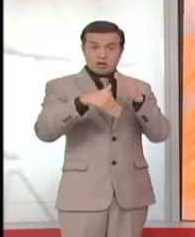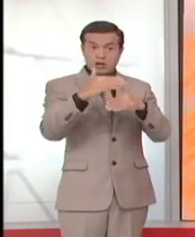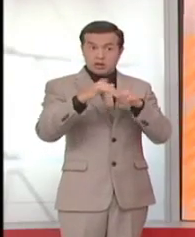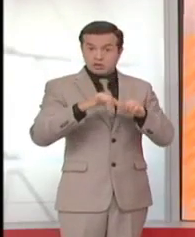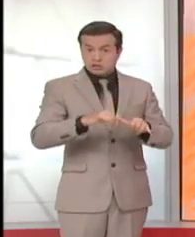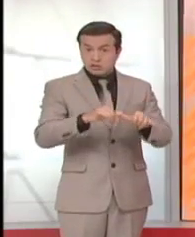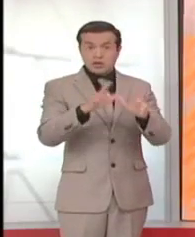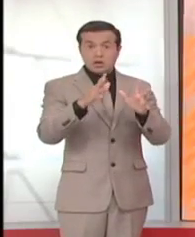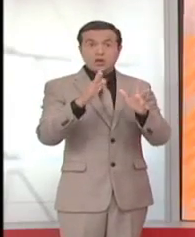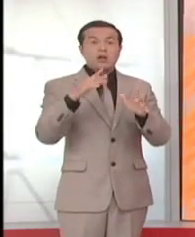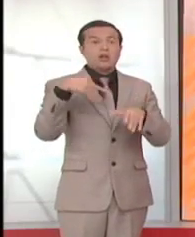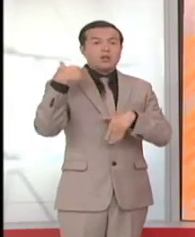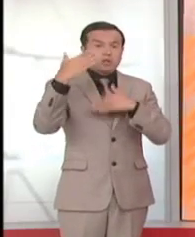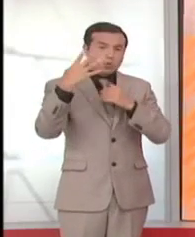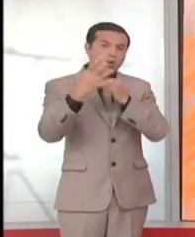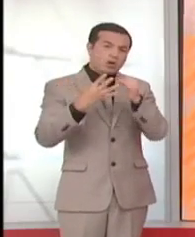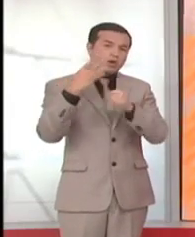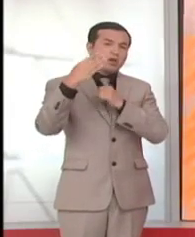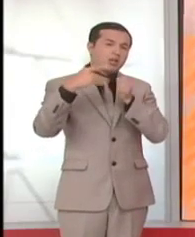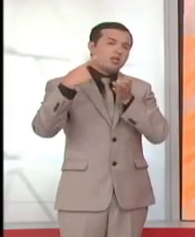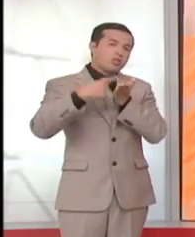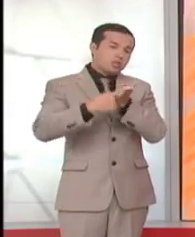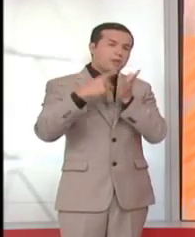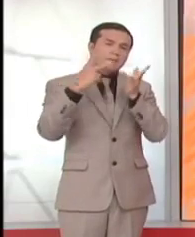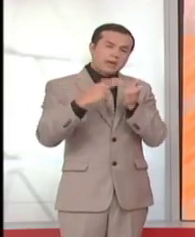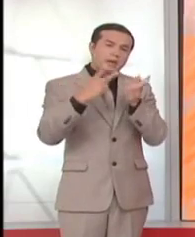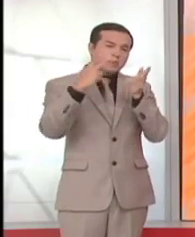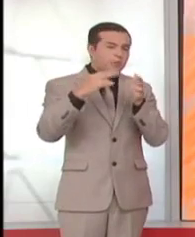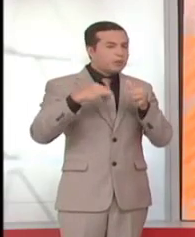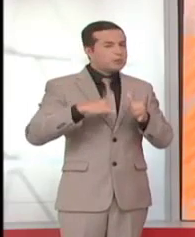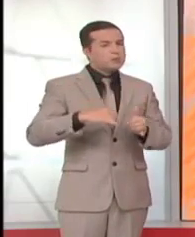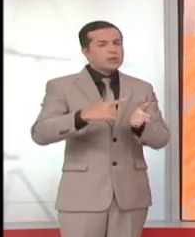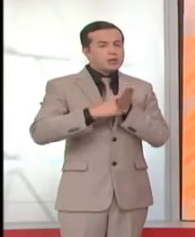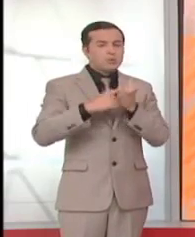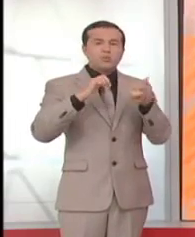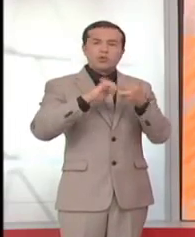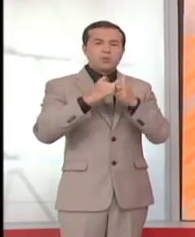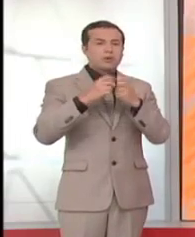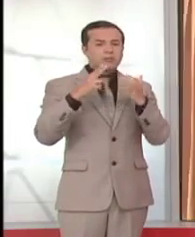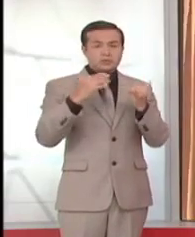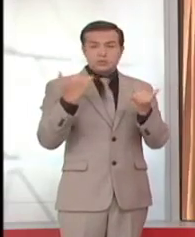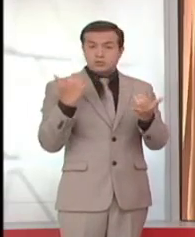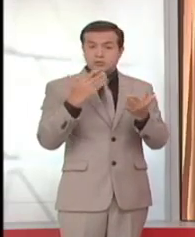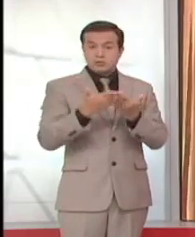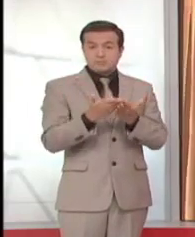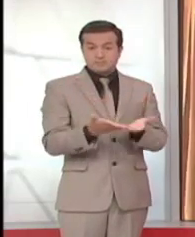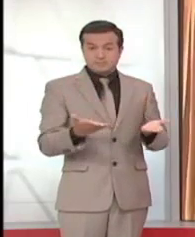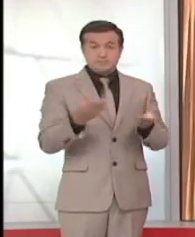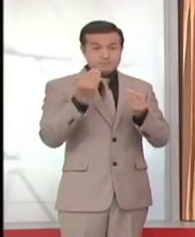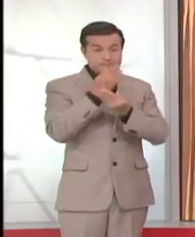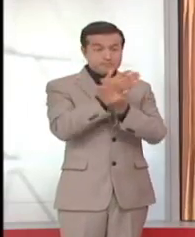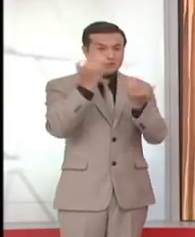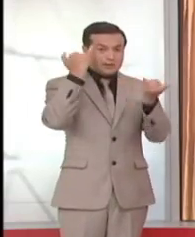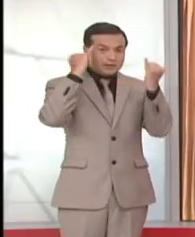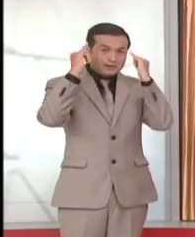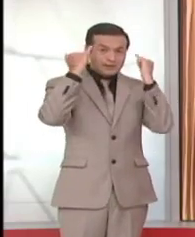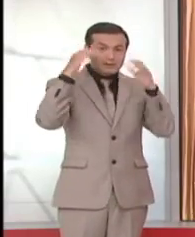seguiremos después de cuatro años conversando sobre los mismos problemas que tenemos acá. Socializar estas ideas y acciones es solo uno de los